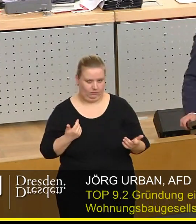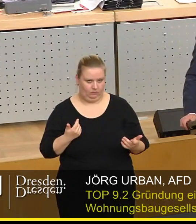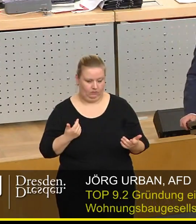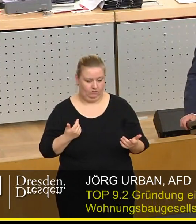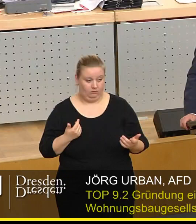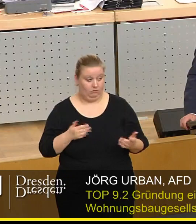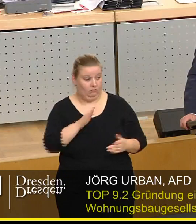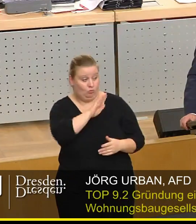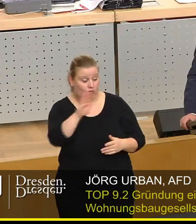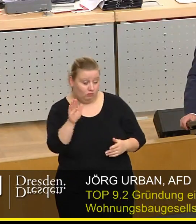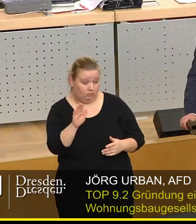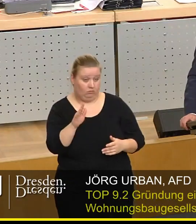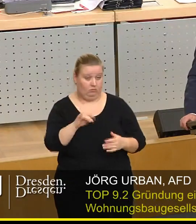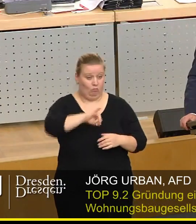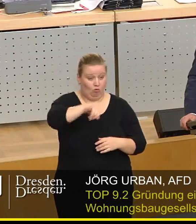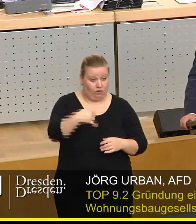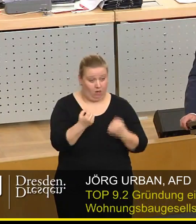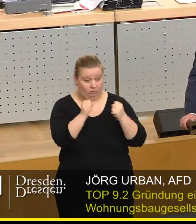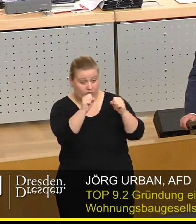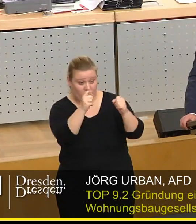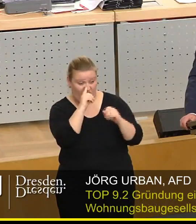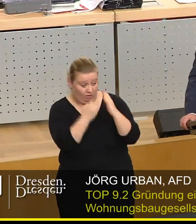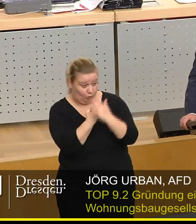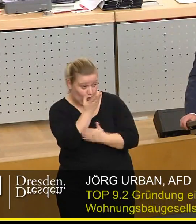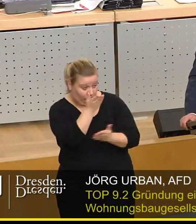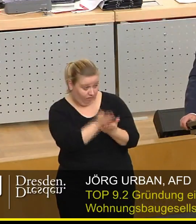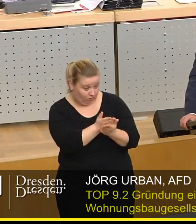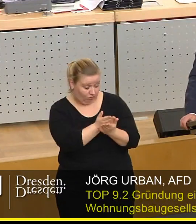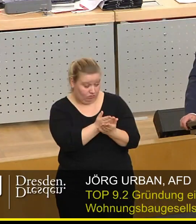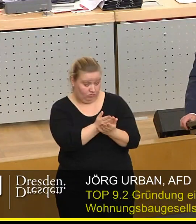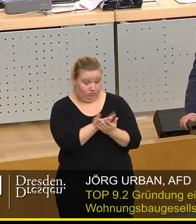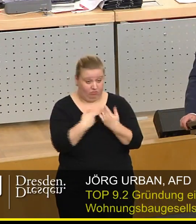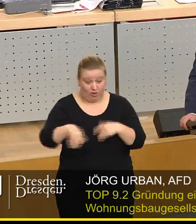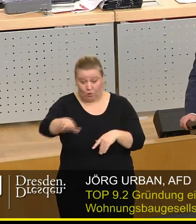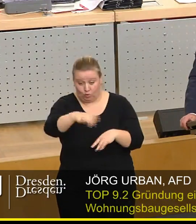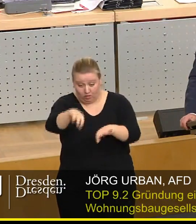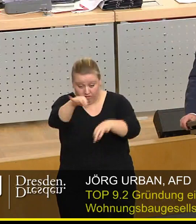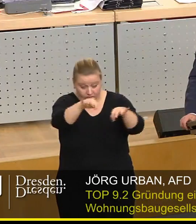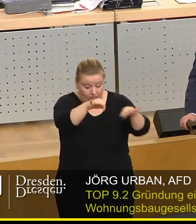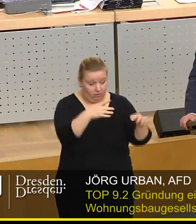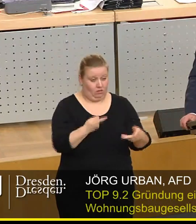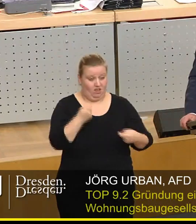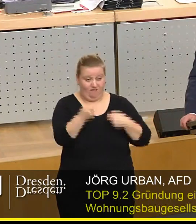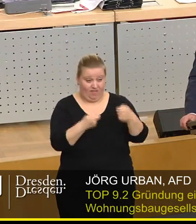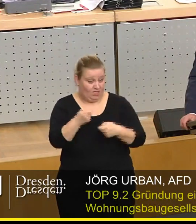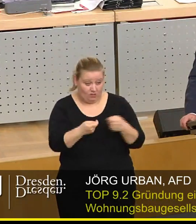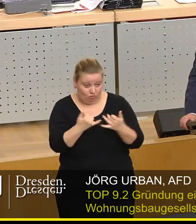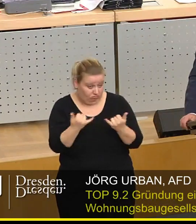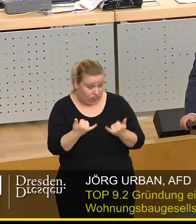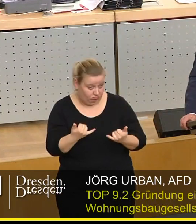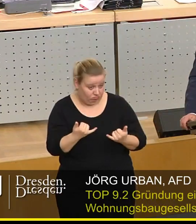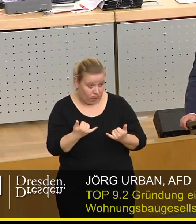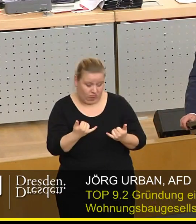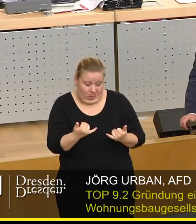Wie es mit ihrem ambitionierten Projekt nach der Gründung weitergehen soll, wie Grundstücke gefunden und die Finanzierung sichergestellt werden soll,